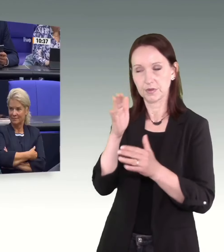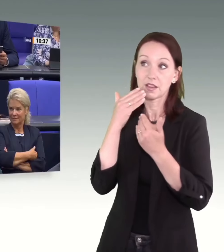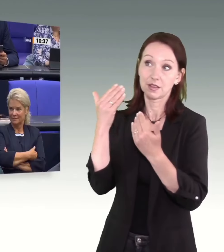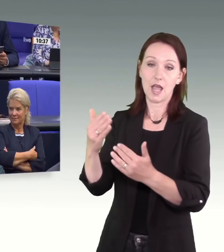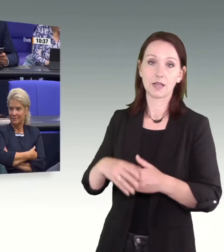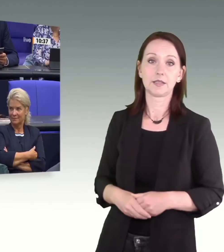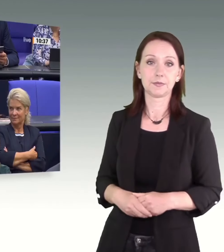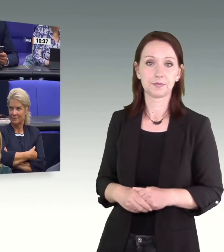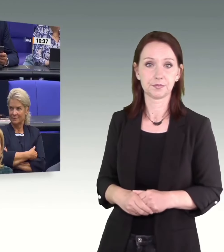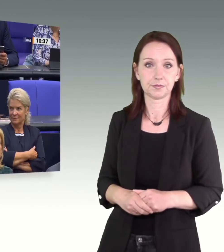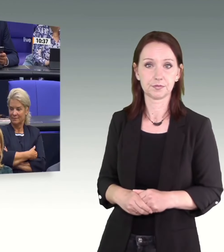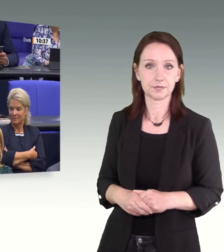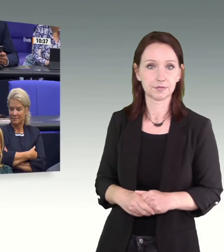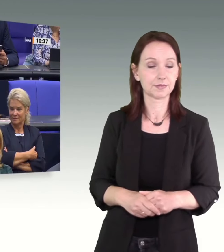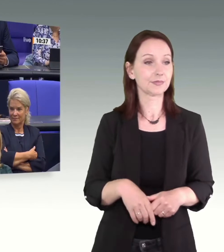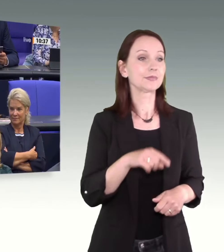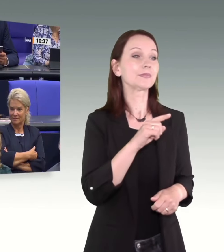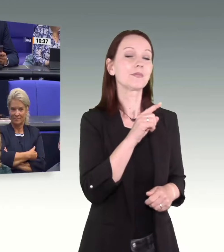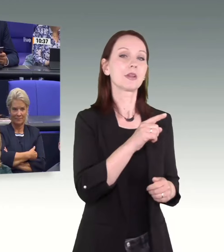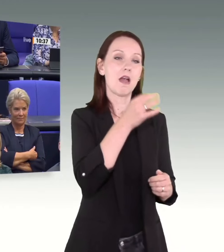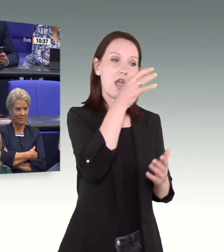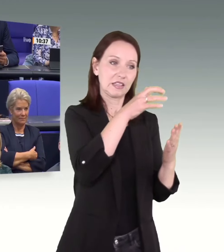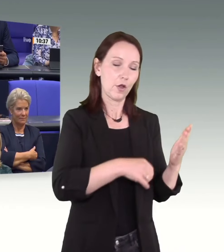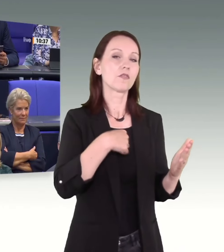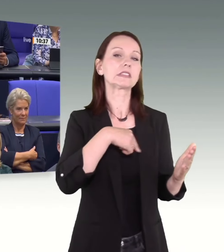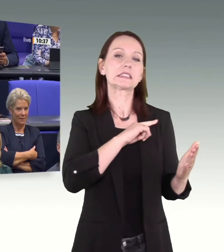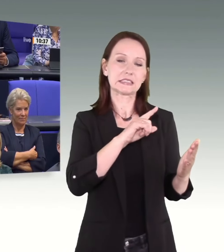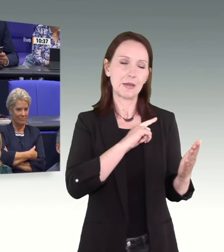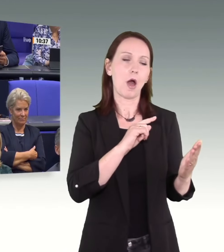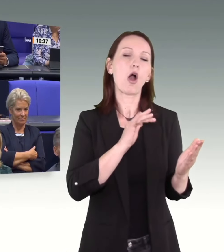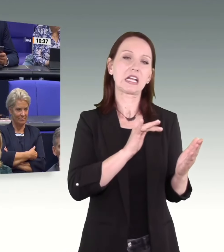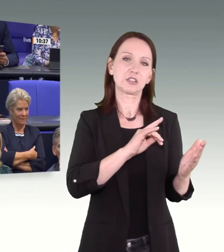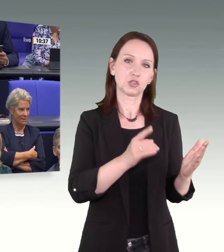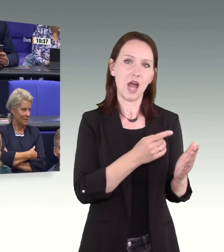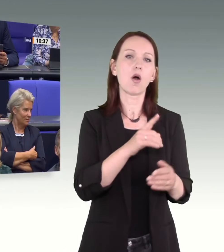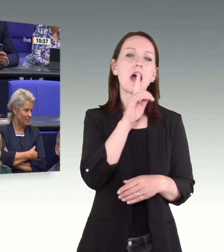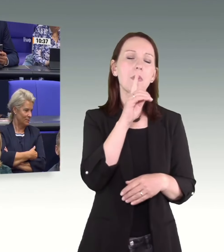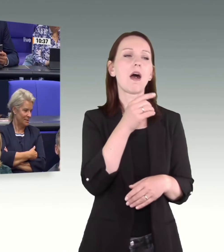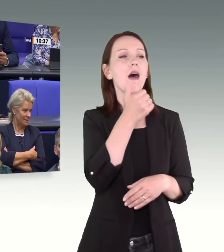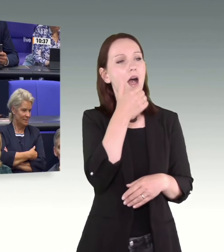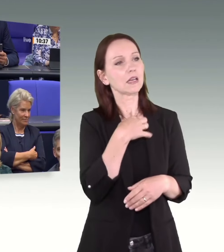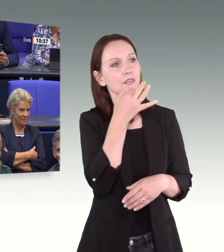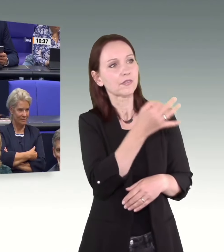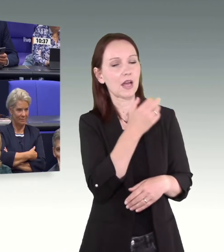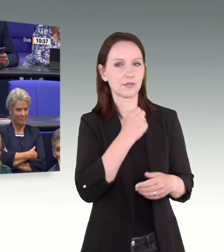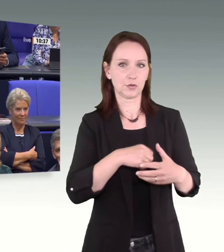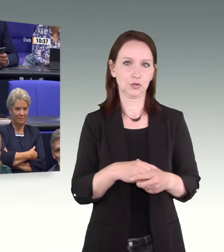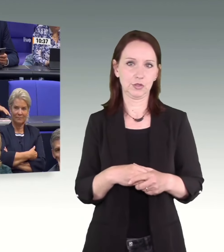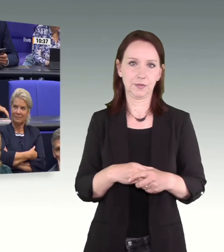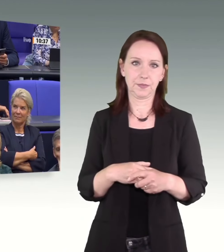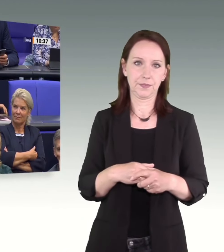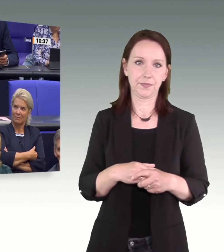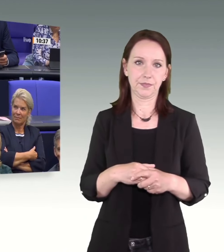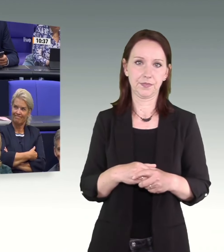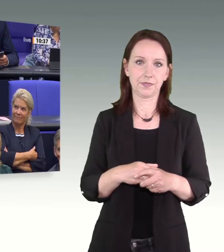Ich selber stehe kritisch zu diesem Entwurf, aber ich möchte Ihnen eine Frage stellen. Unter welches Mordmerkmal